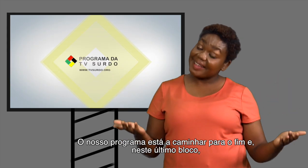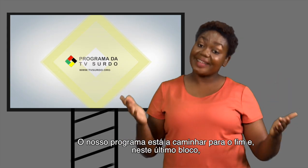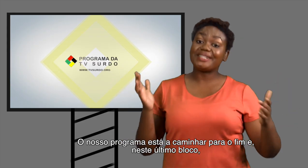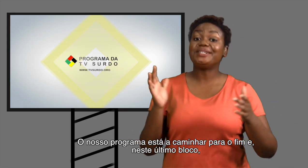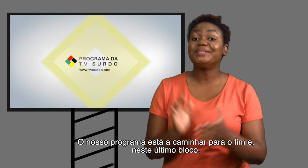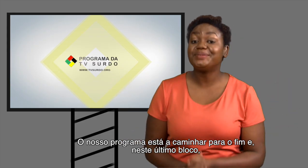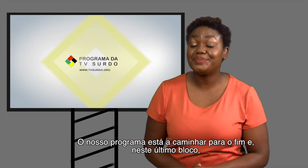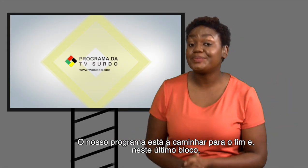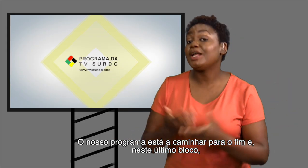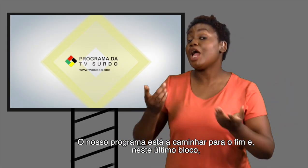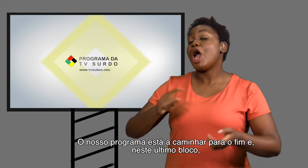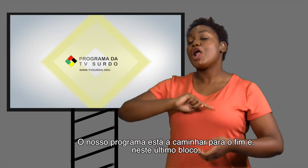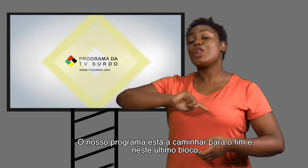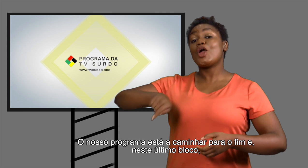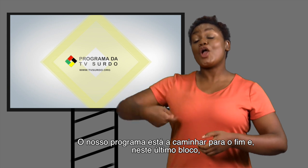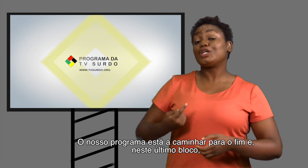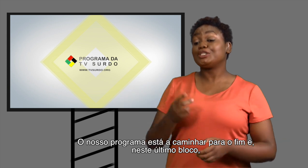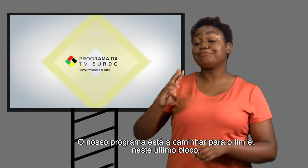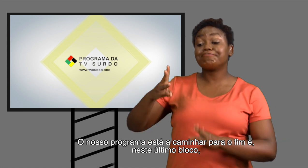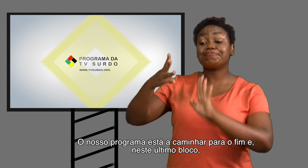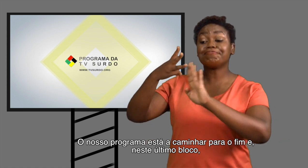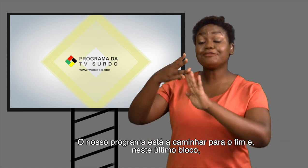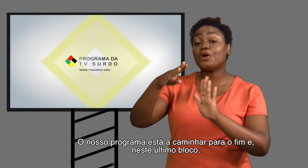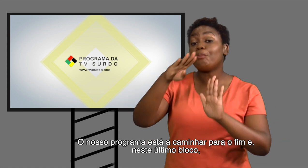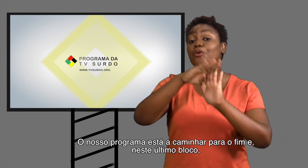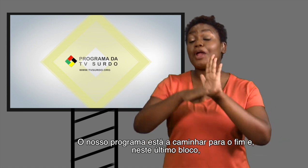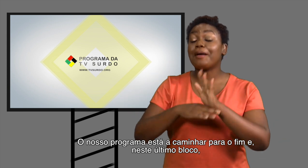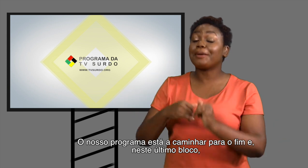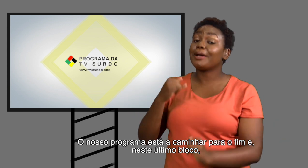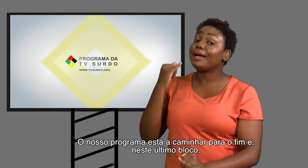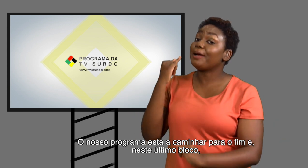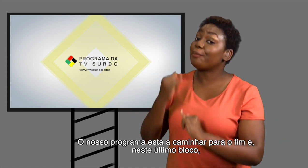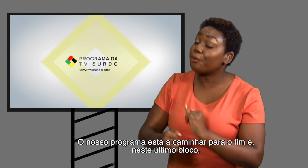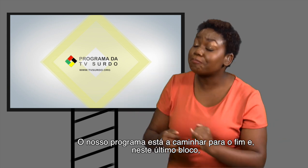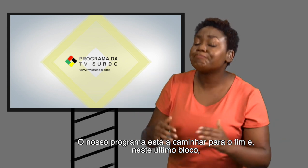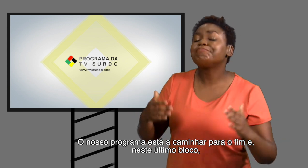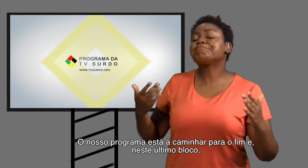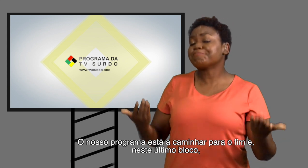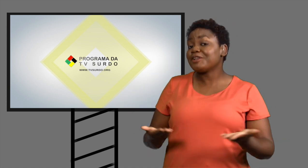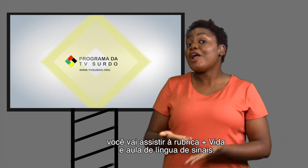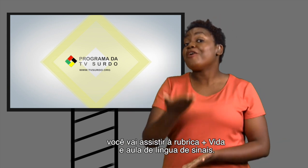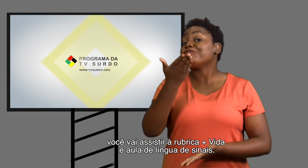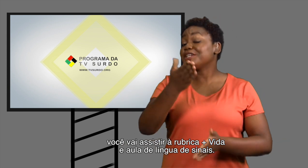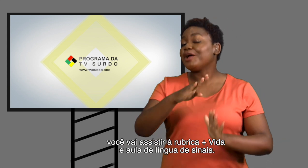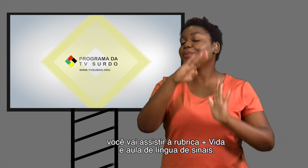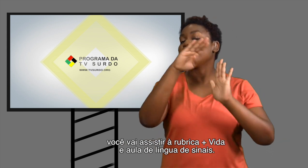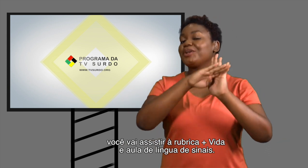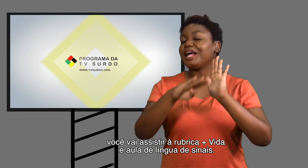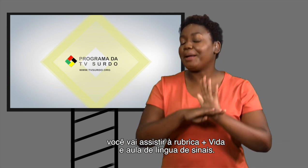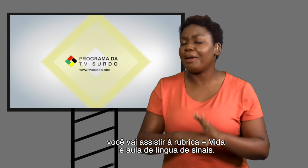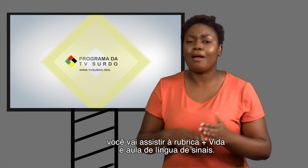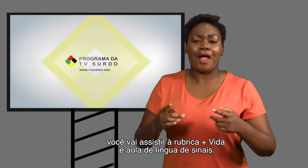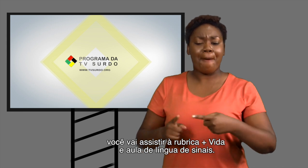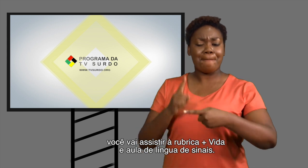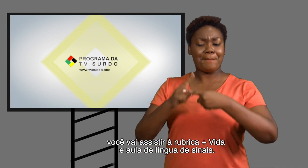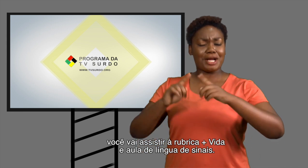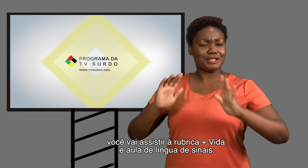O nosso programa está a caminhar para o fim e neste último bloco você vai assistir à rubrica Mais Vida